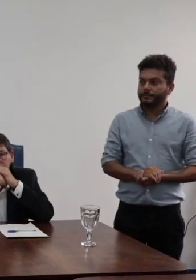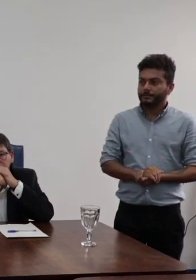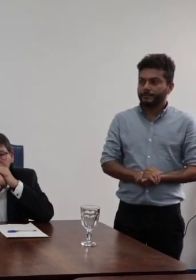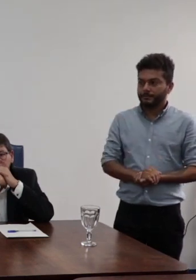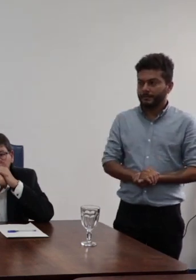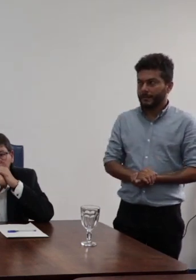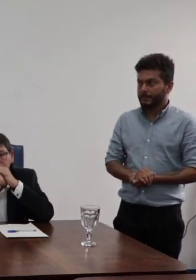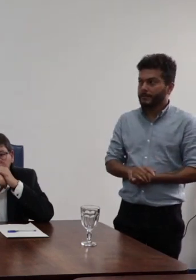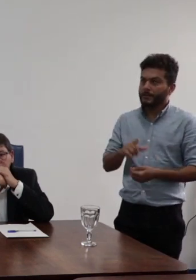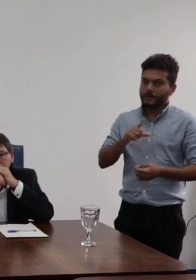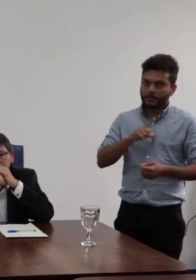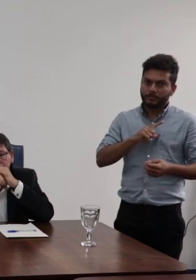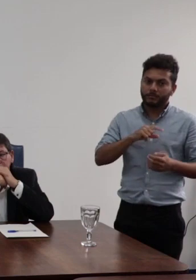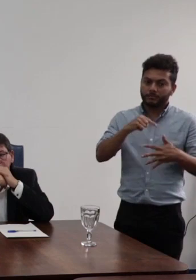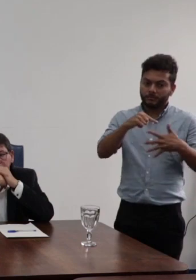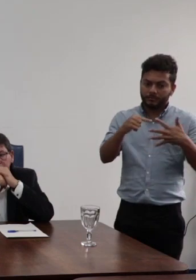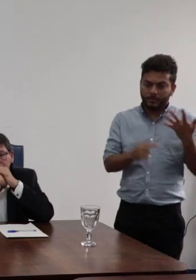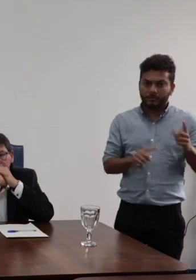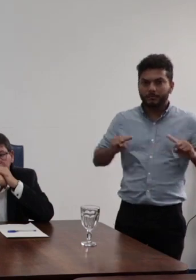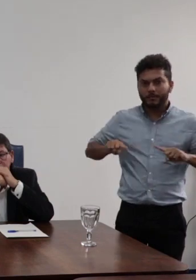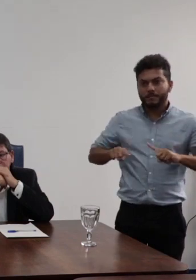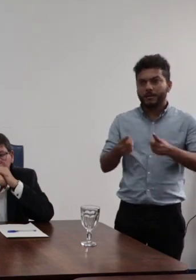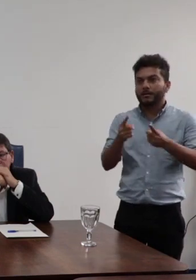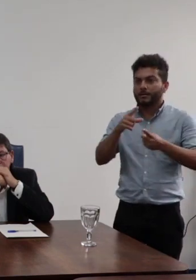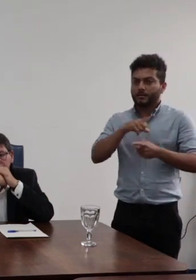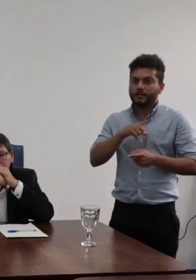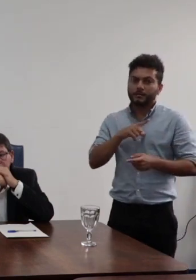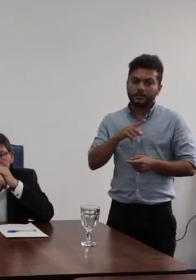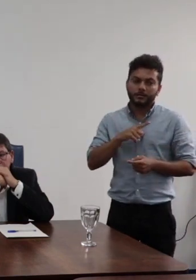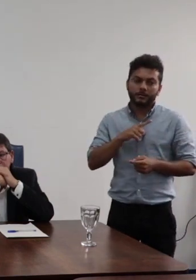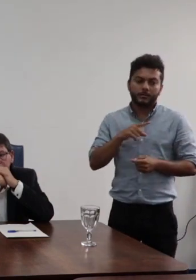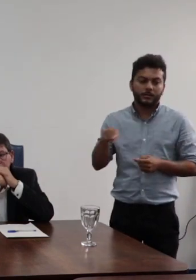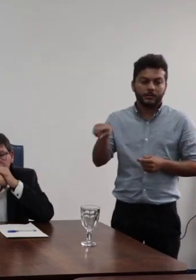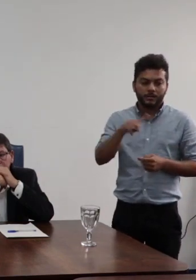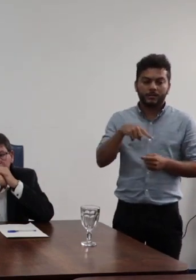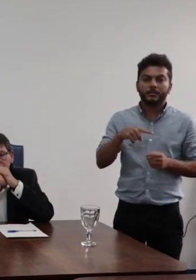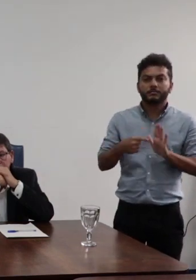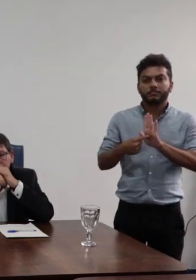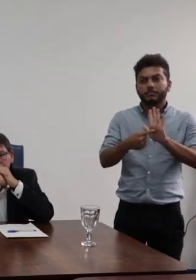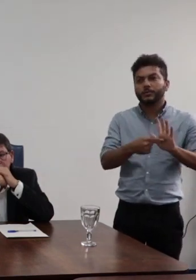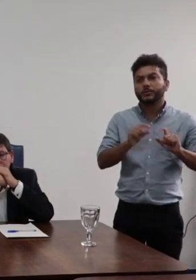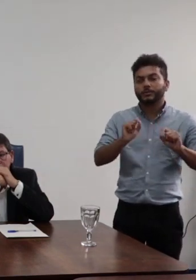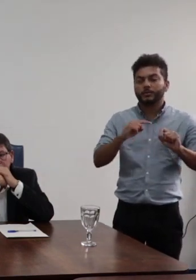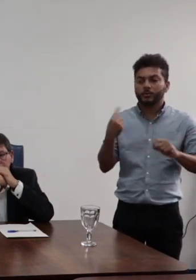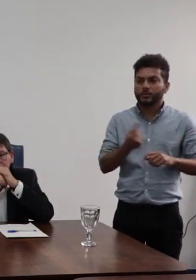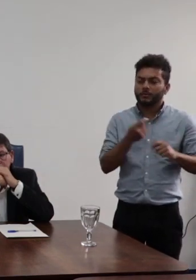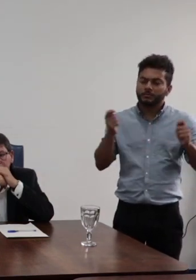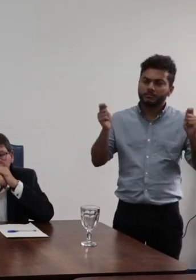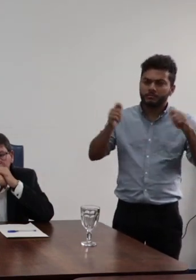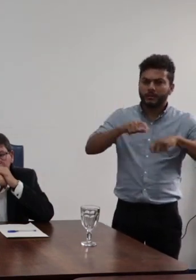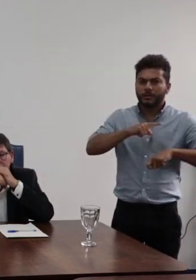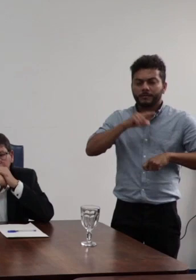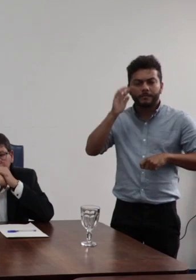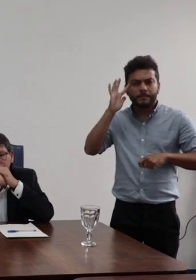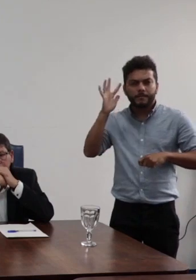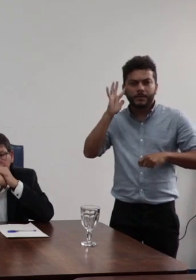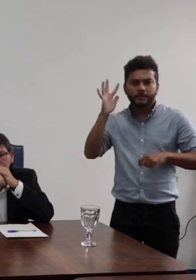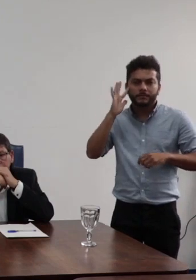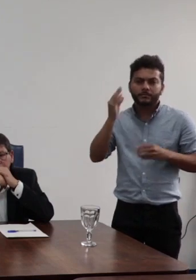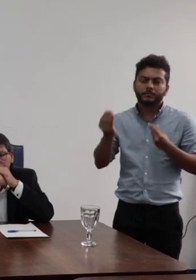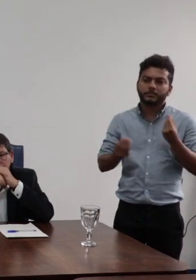muitas provocações que foram trazidas por eles para que a gente pudesse ter um repensado também